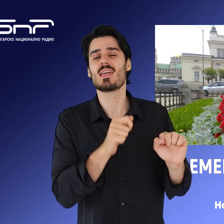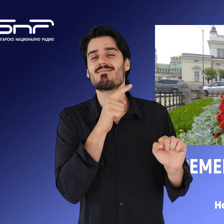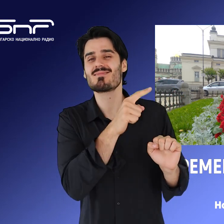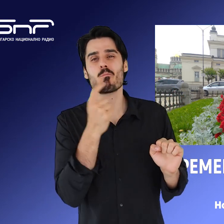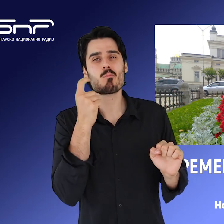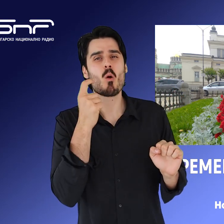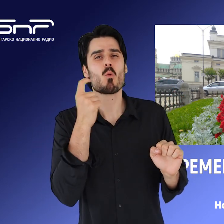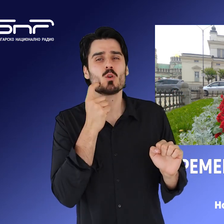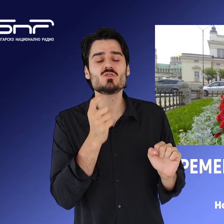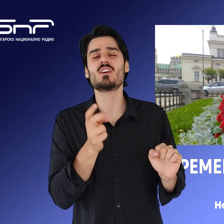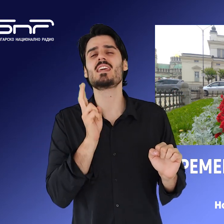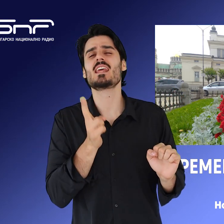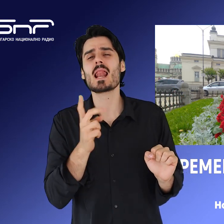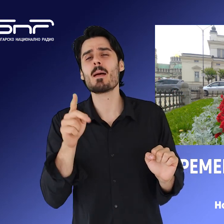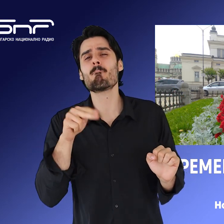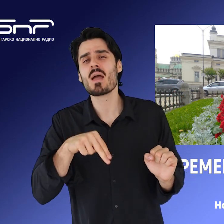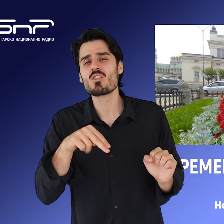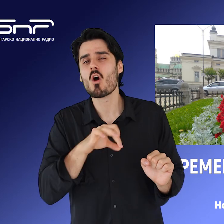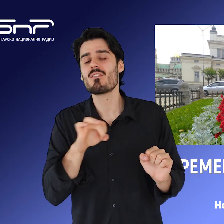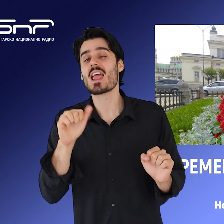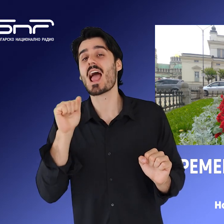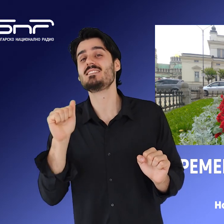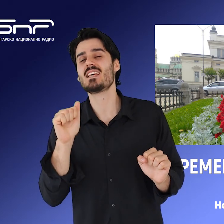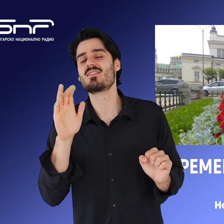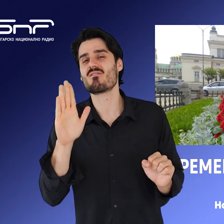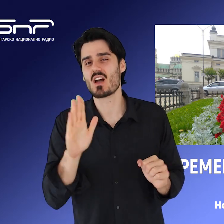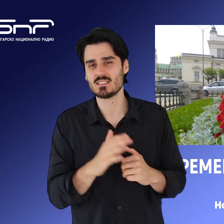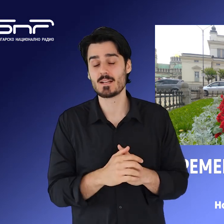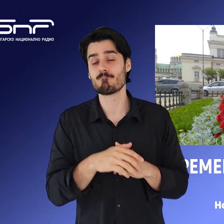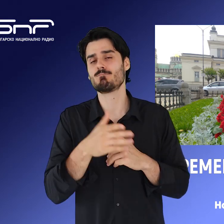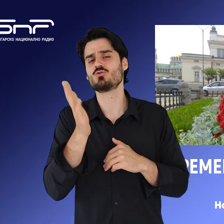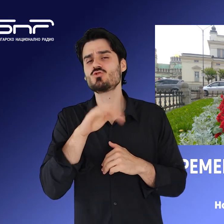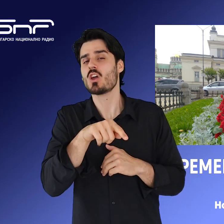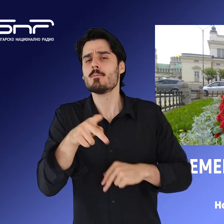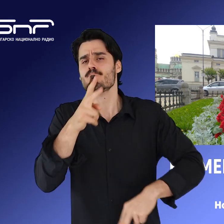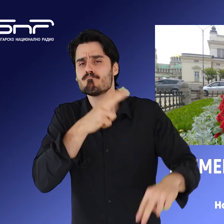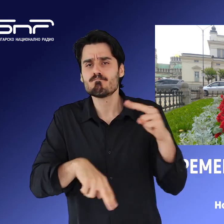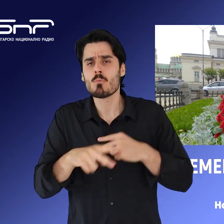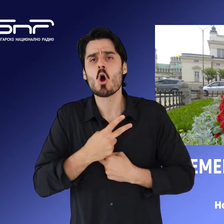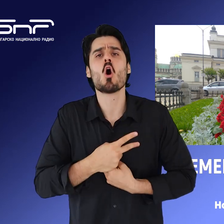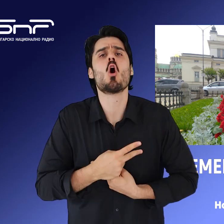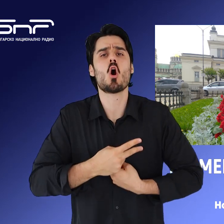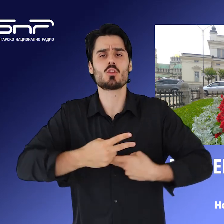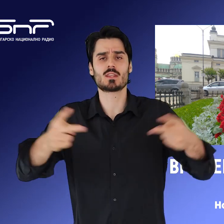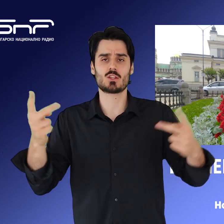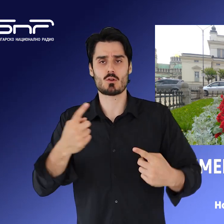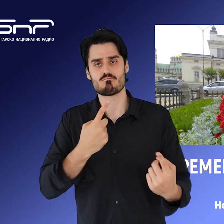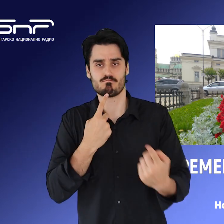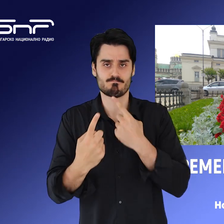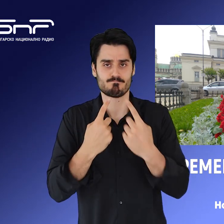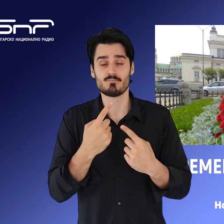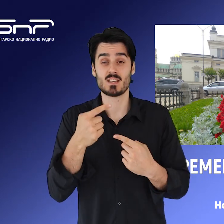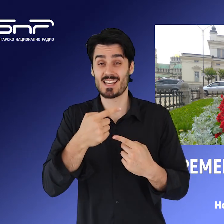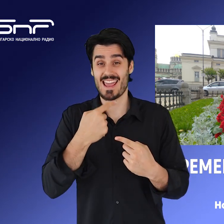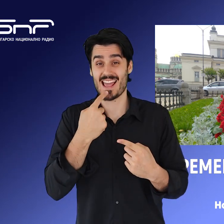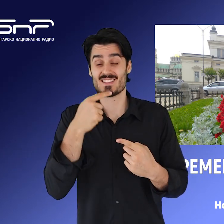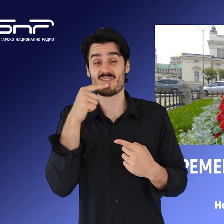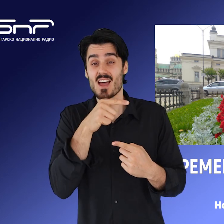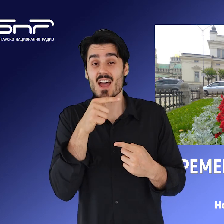и Петков. Тя ще работи до 18 июли. Държим заседанията да бъдат публични, обясни Мирослав Иванов от продължаване промената, като поясни, че формацията